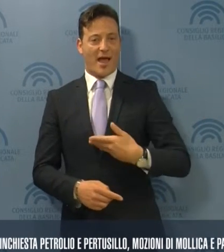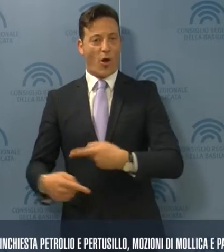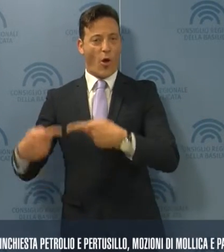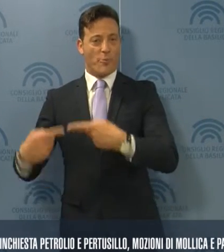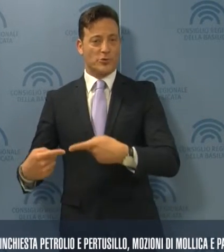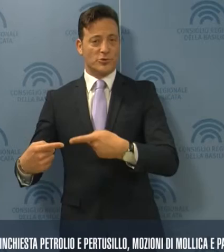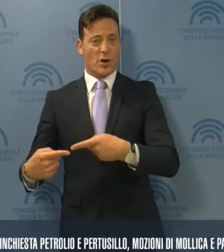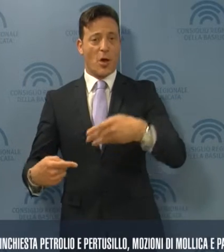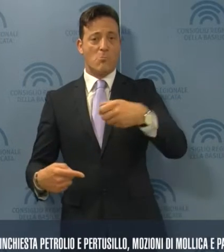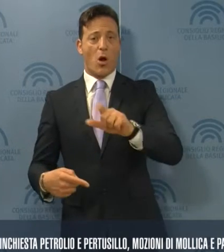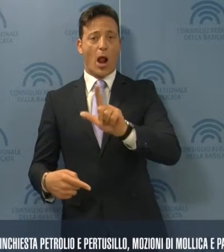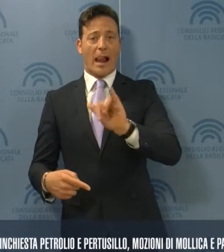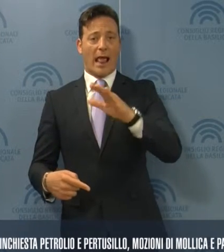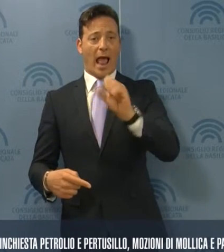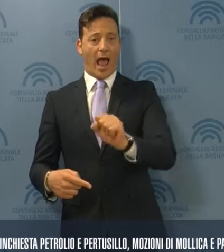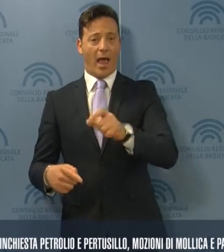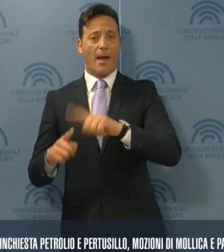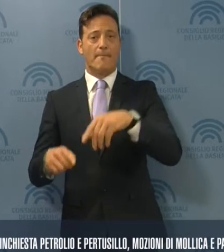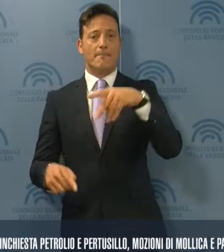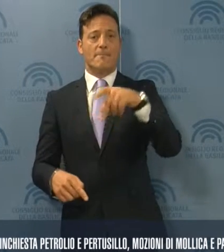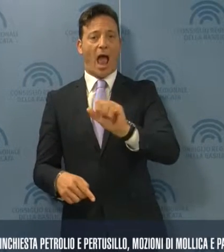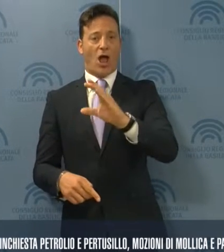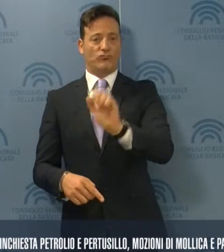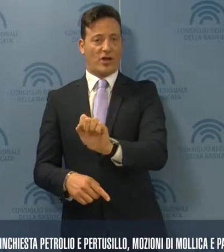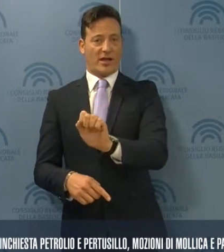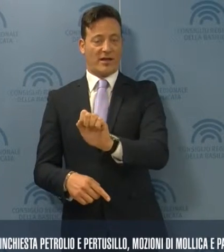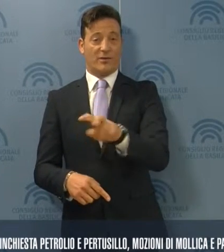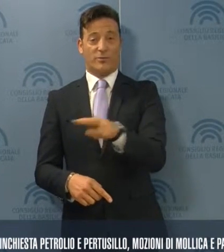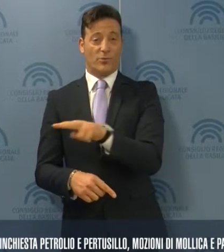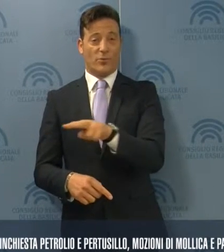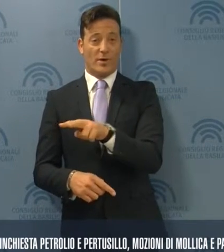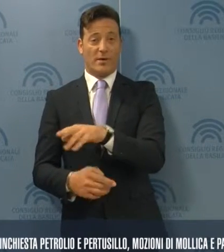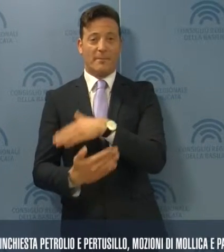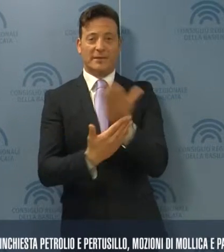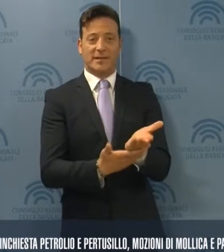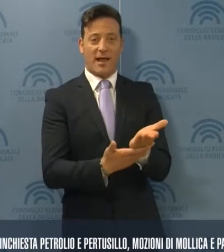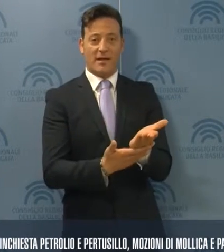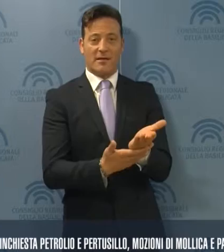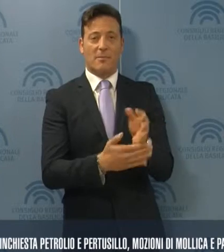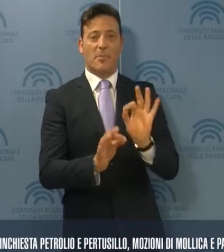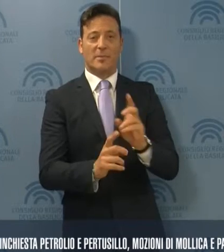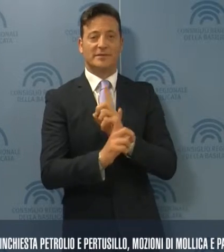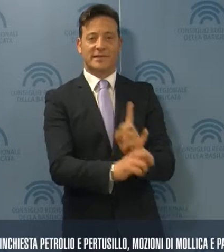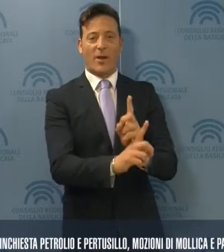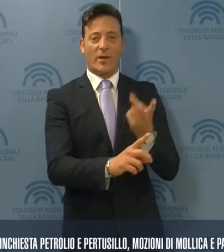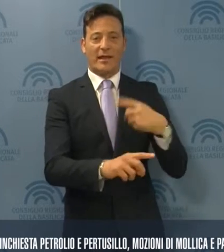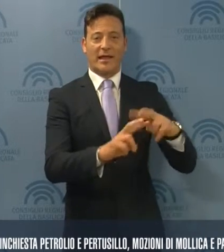Mollica e Pace, presentate sempre a seguito dell'inchiesta sul